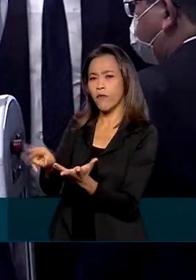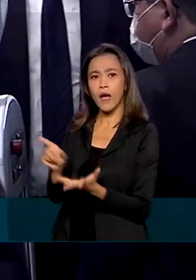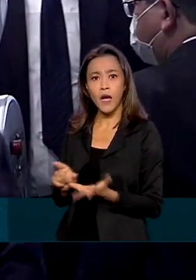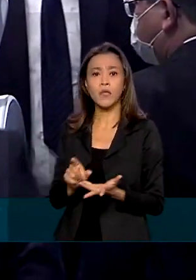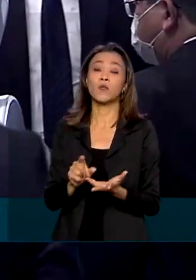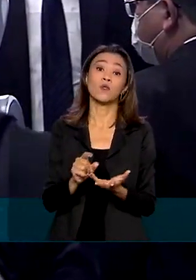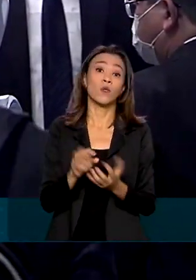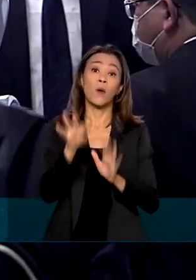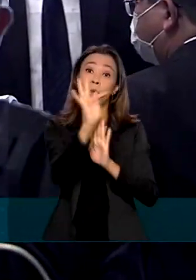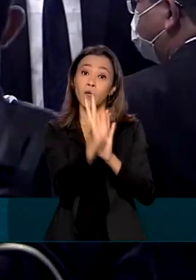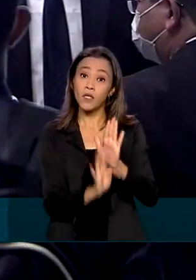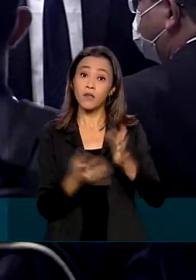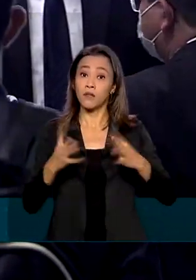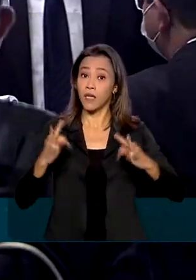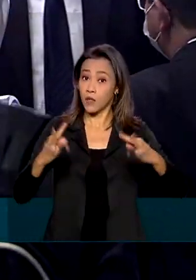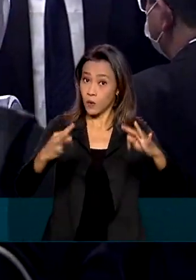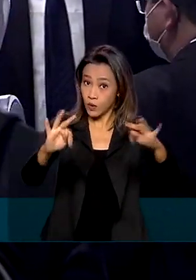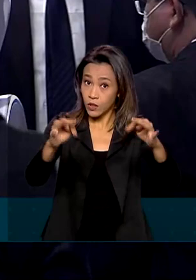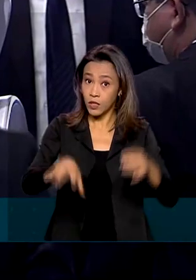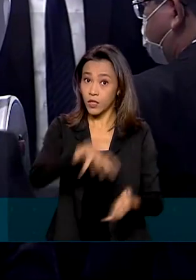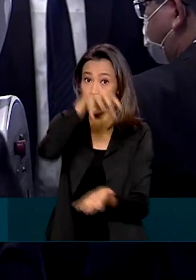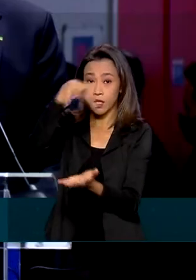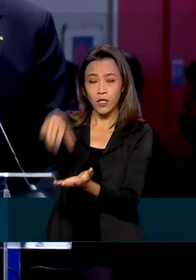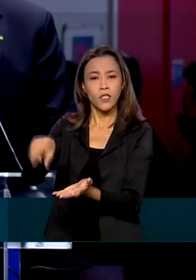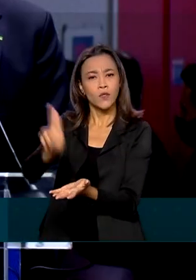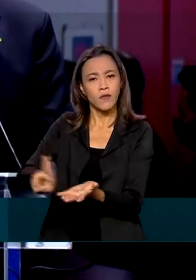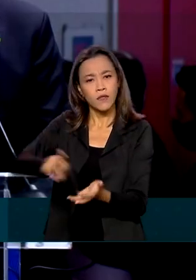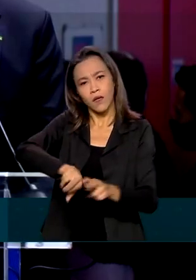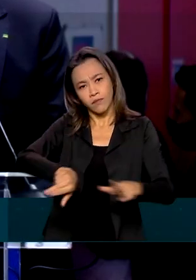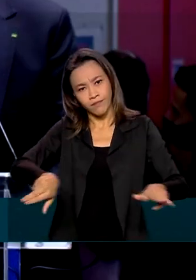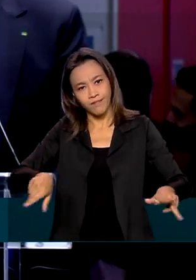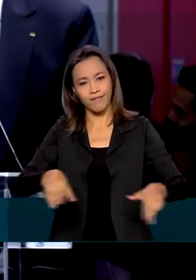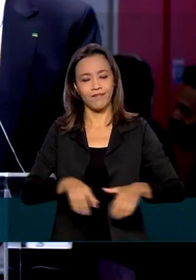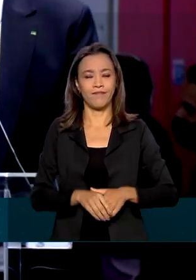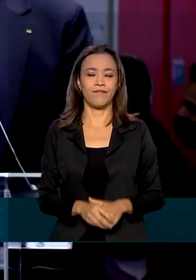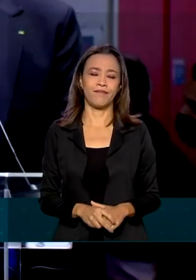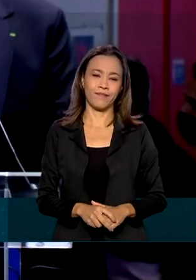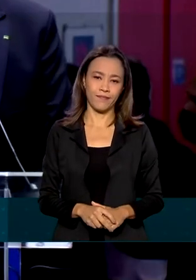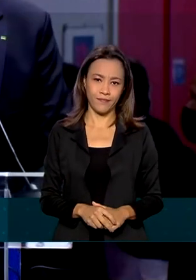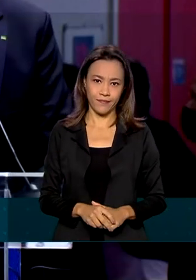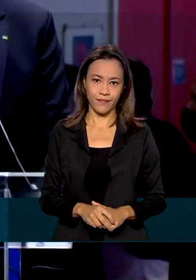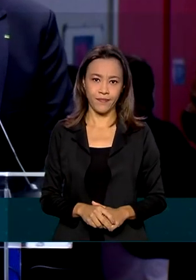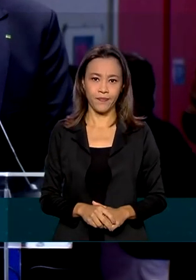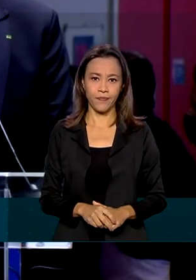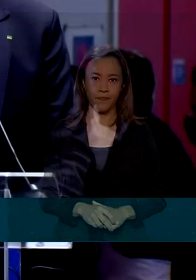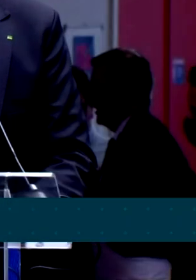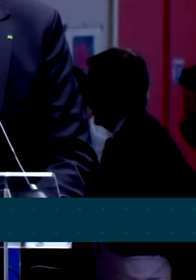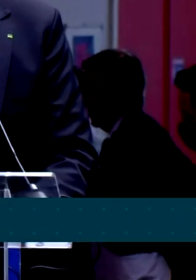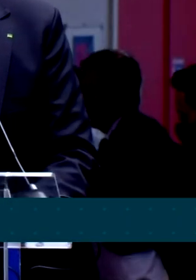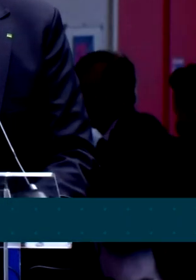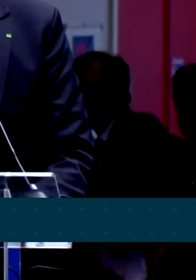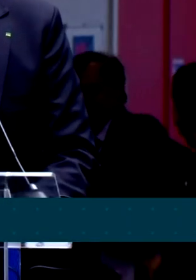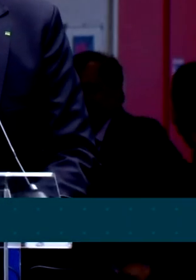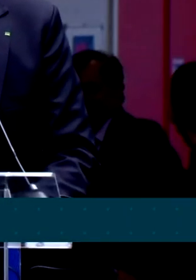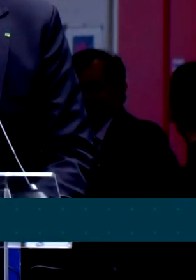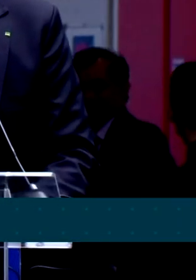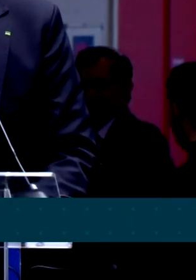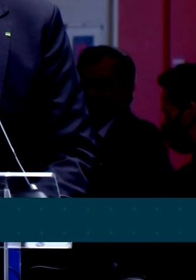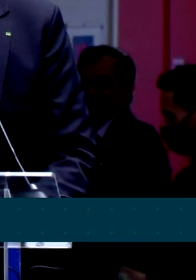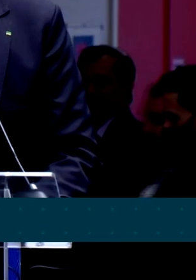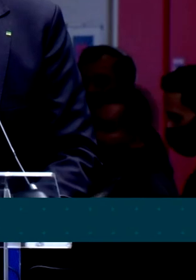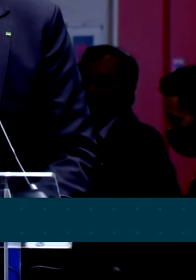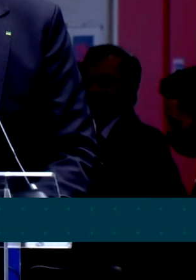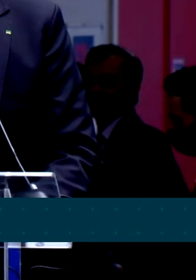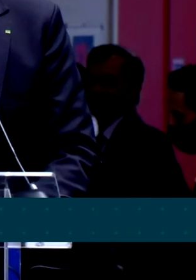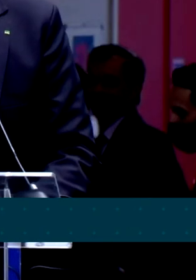tecnologia de instituições de ensino e pesquisa. O país que não desenvolve sua ciência, sua tecnologia, está